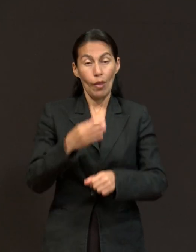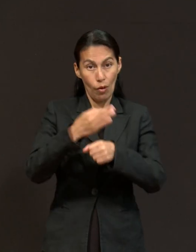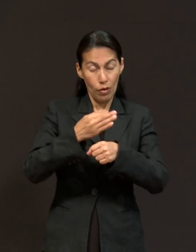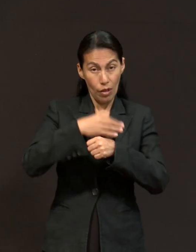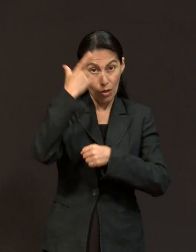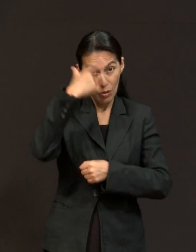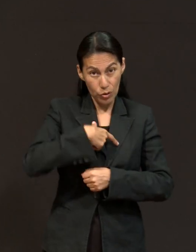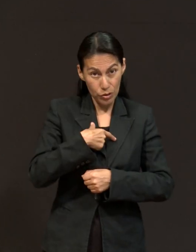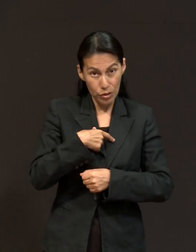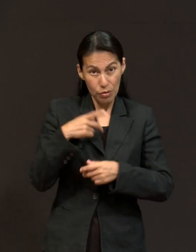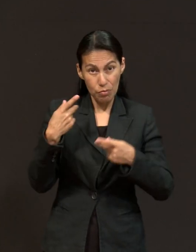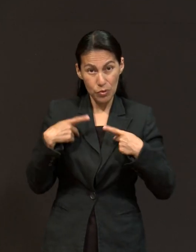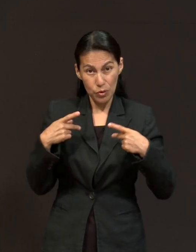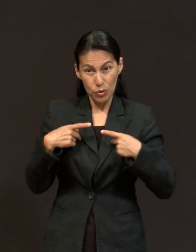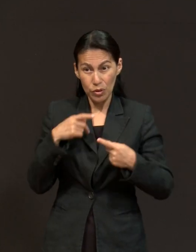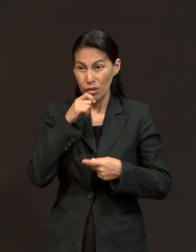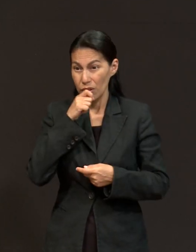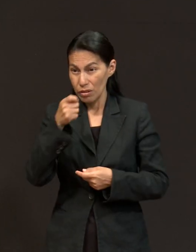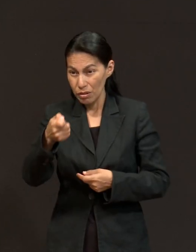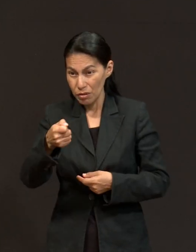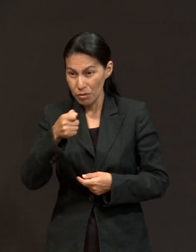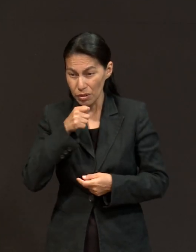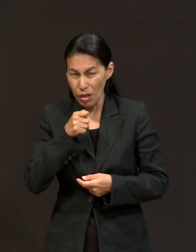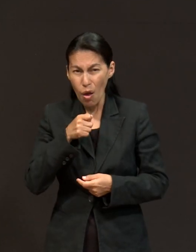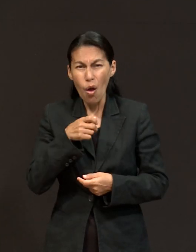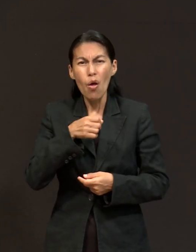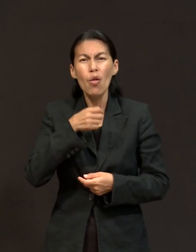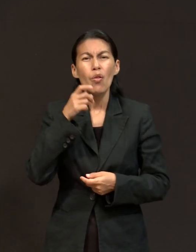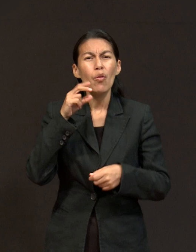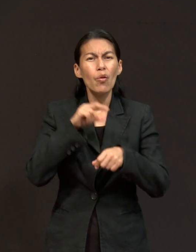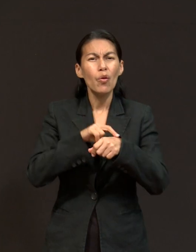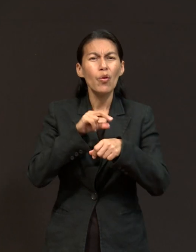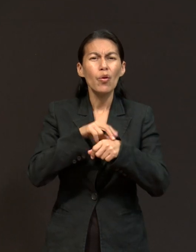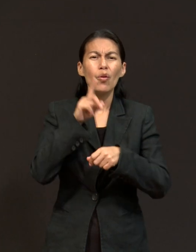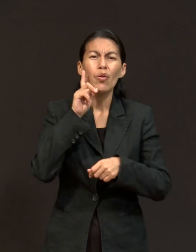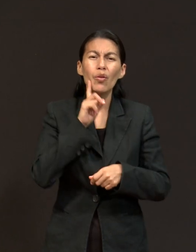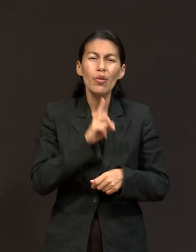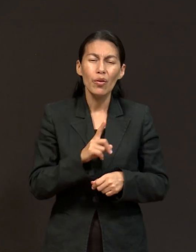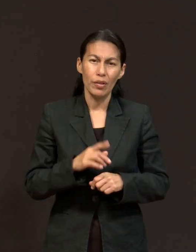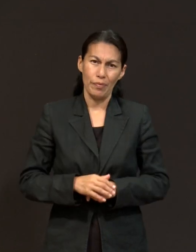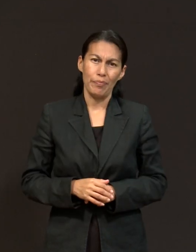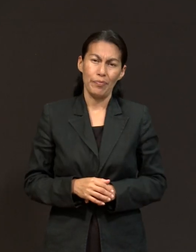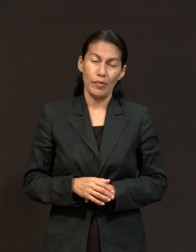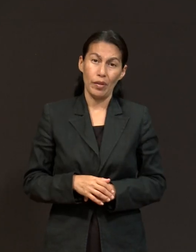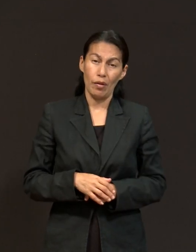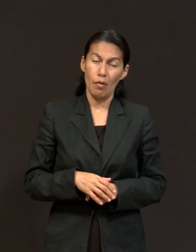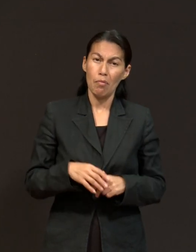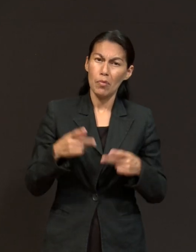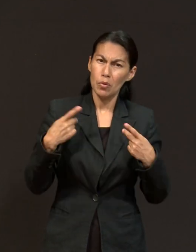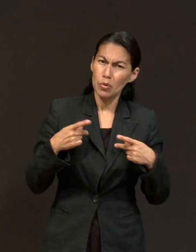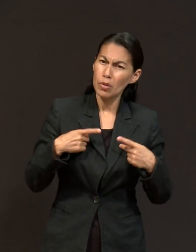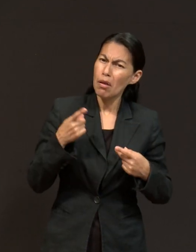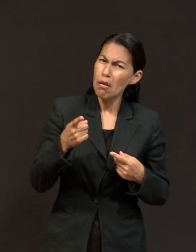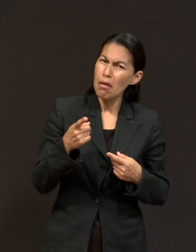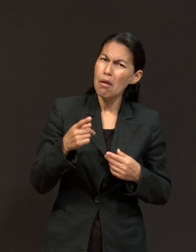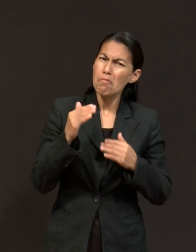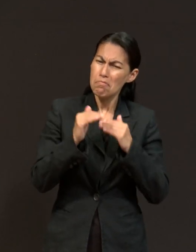doctora que se ha superado académicamente por la oración de fe